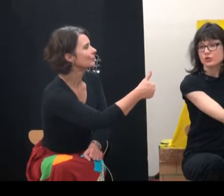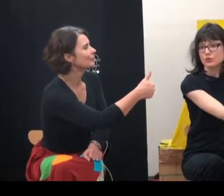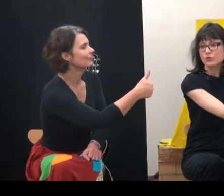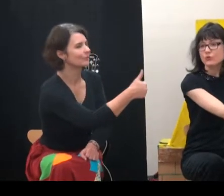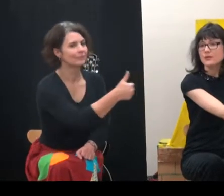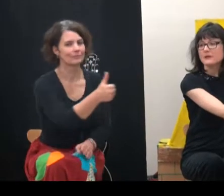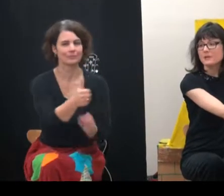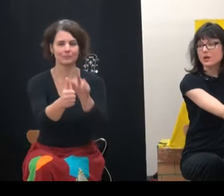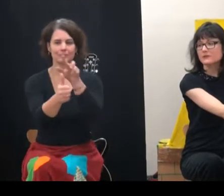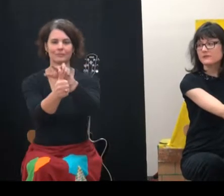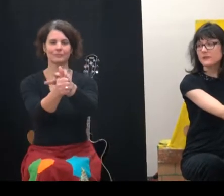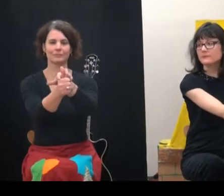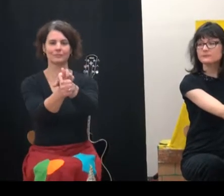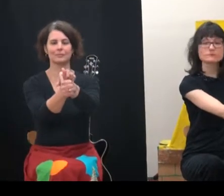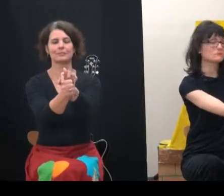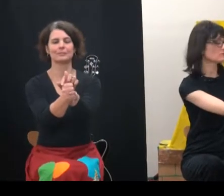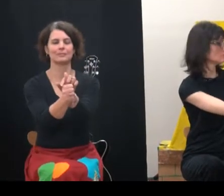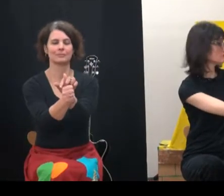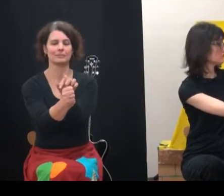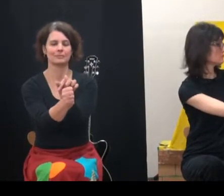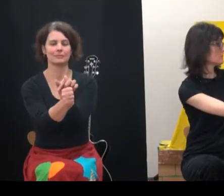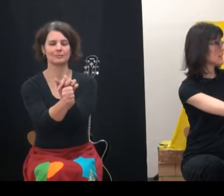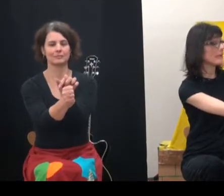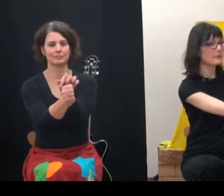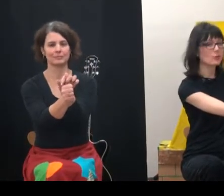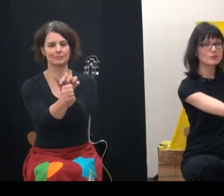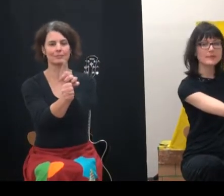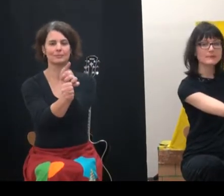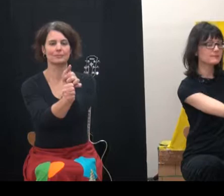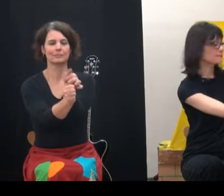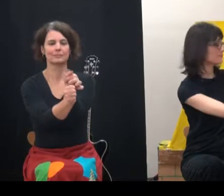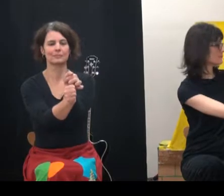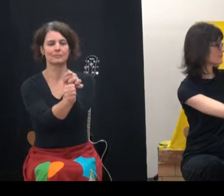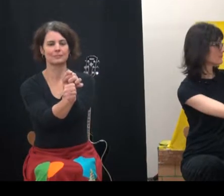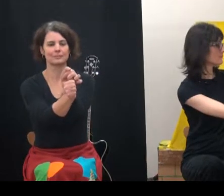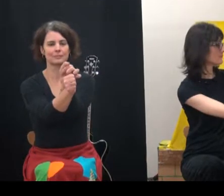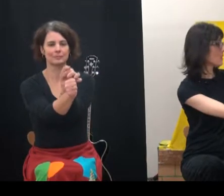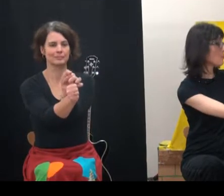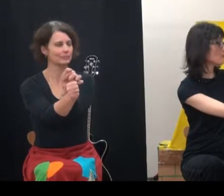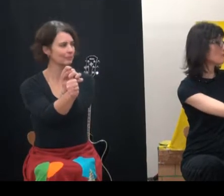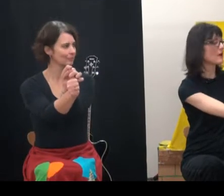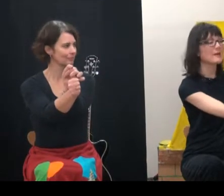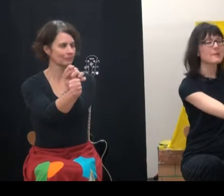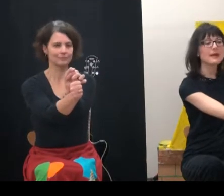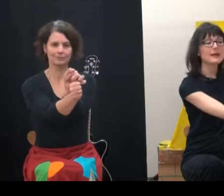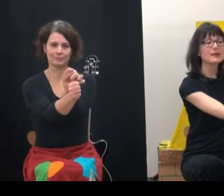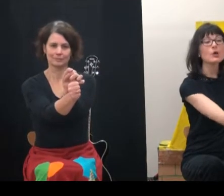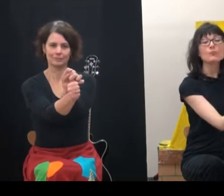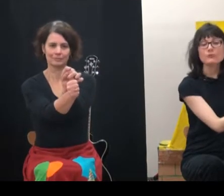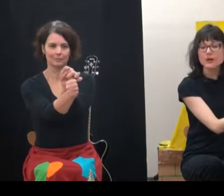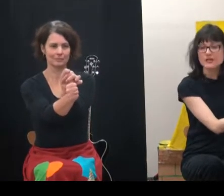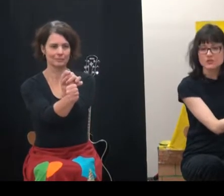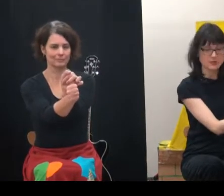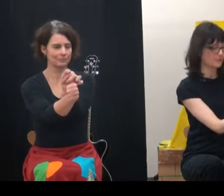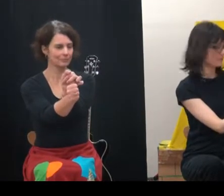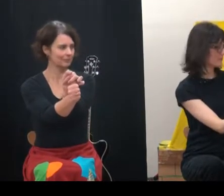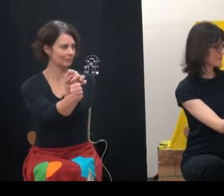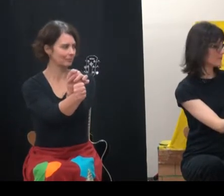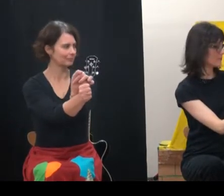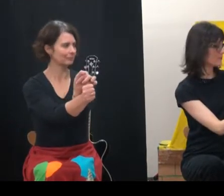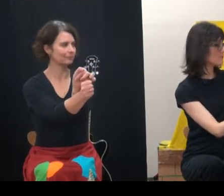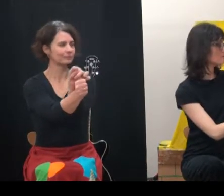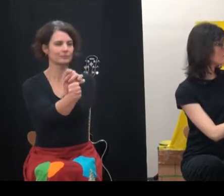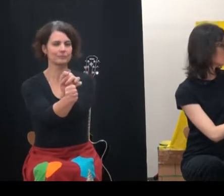Je mets mes bottes ! Et mon bonnet ! Le voilà prêt pour aller jouer